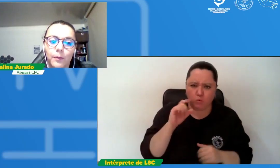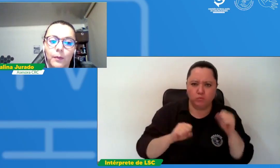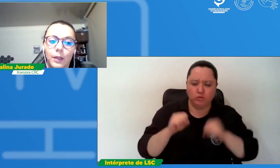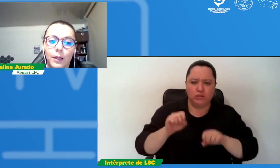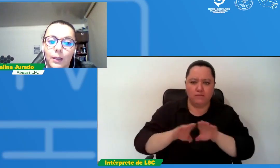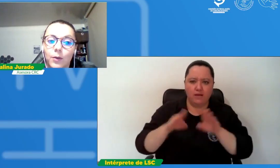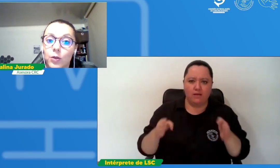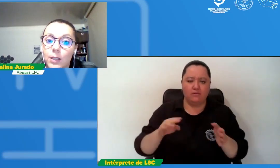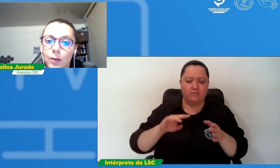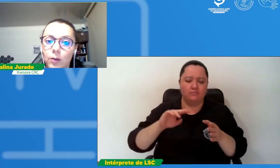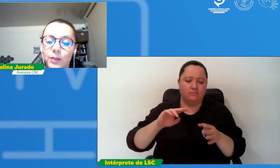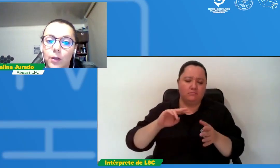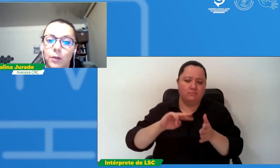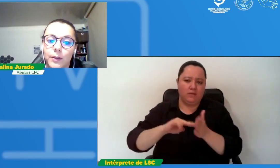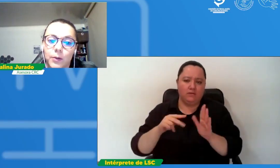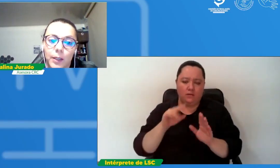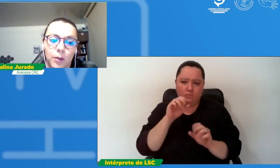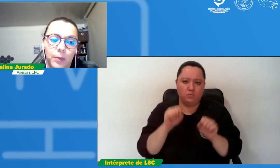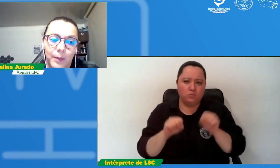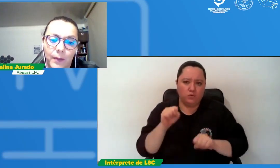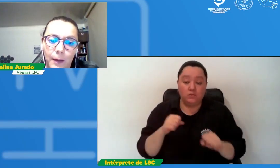no sé si el comisionado Fernando quiere complementar